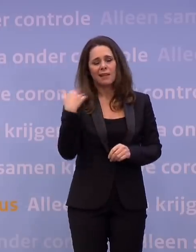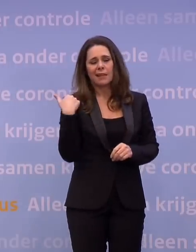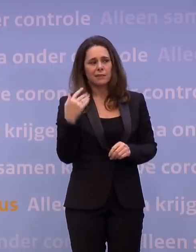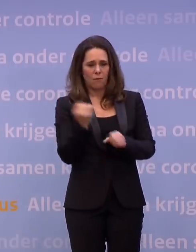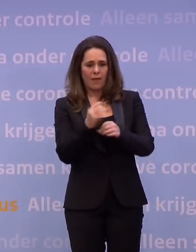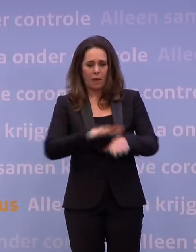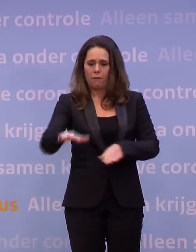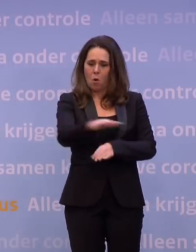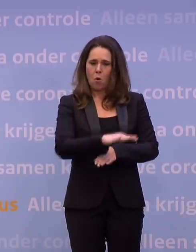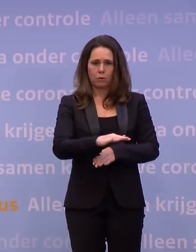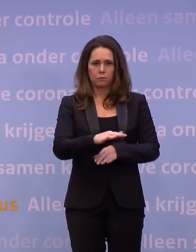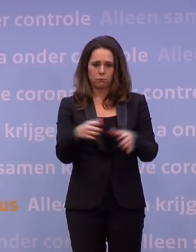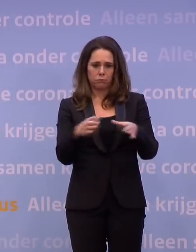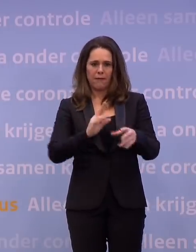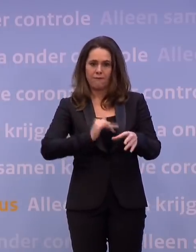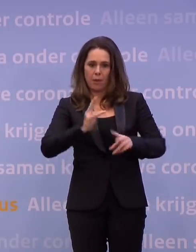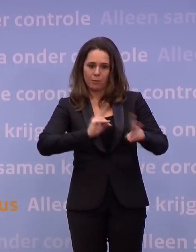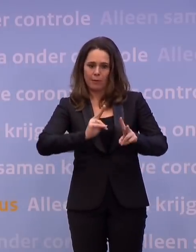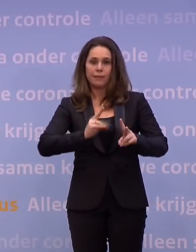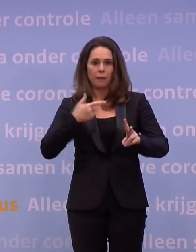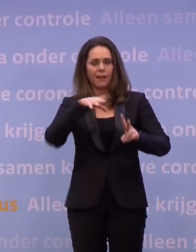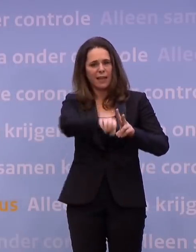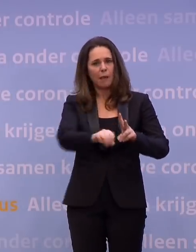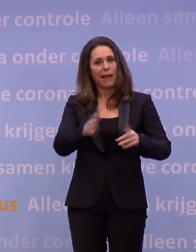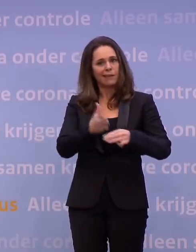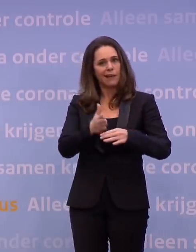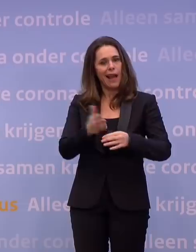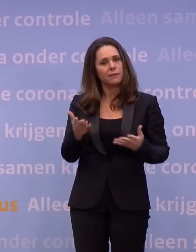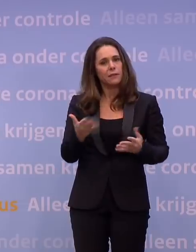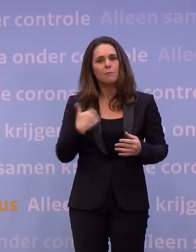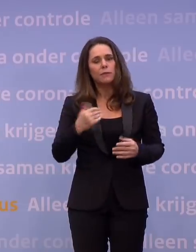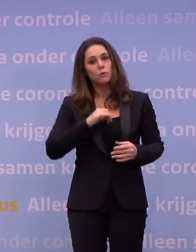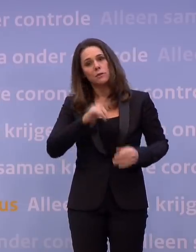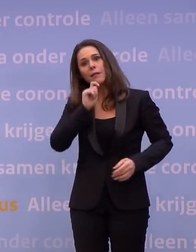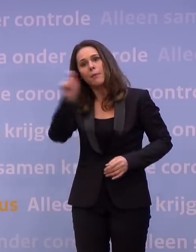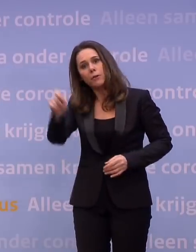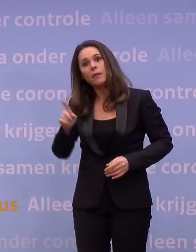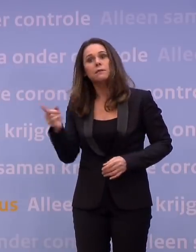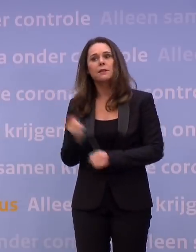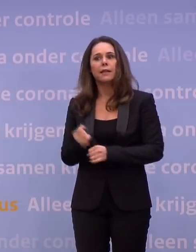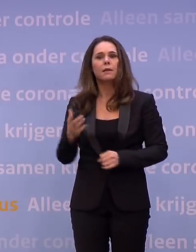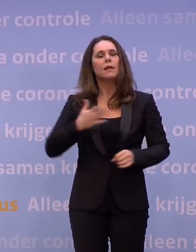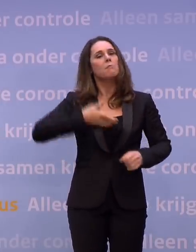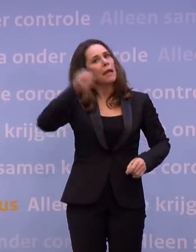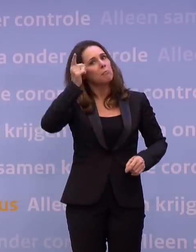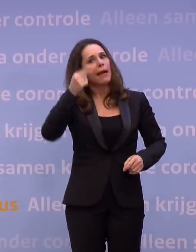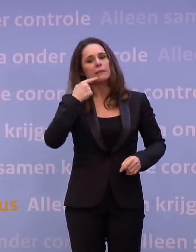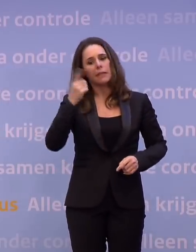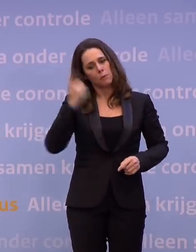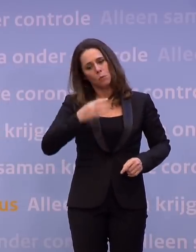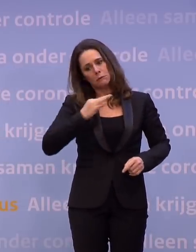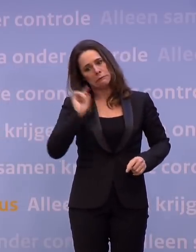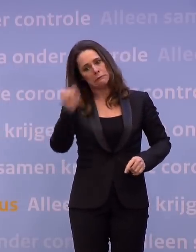dat lijkt me te laat dan. Zeker. Kunnen mensen bijvoorbeeld ook zelf melding maken? Zeker. Mijn baas dwingt me naar mijn werk te komen.